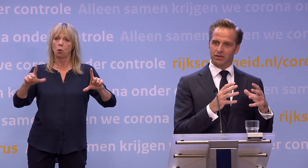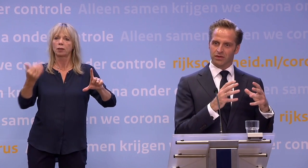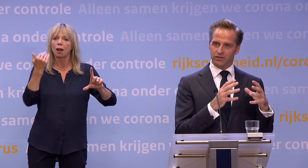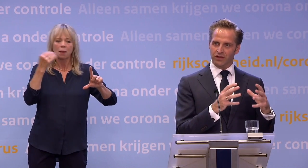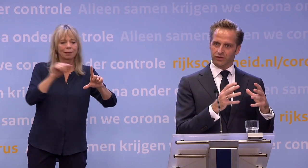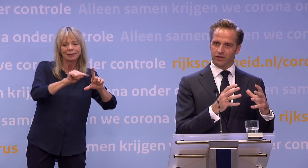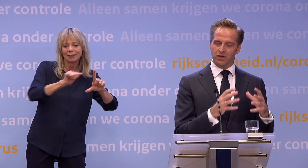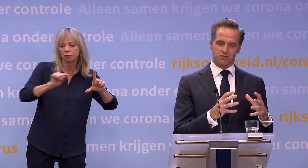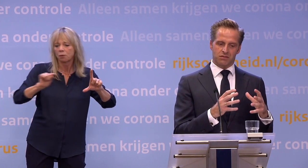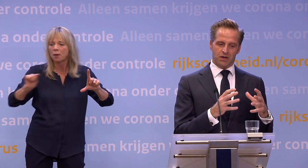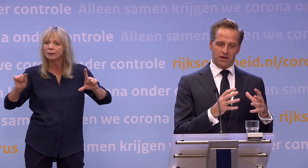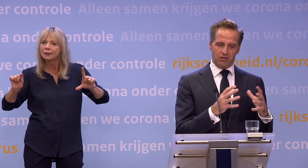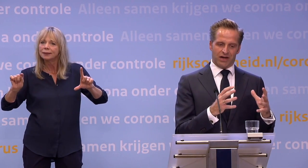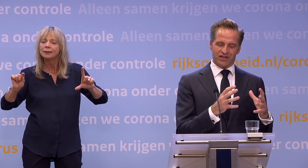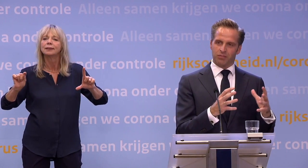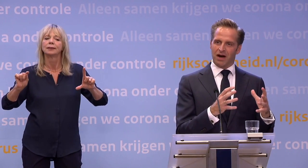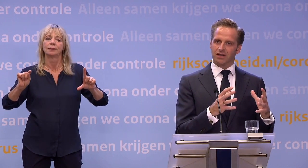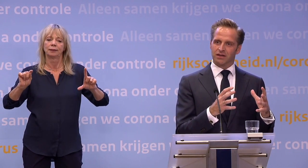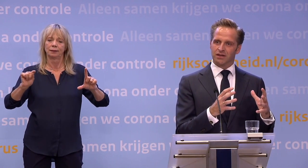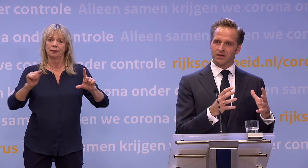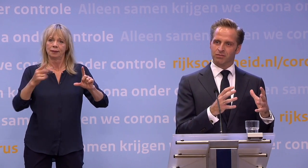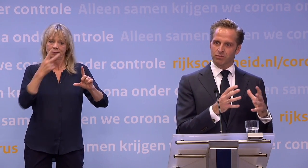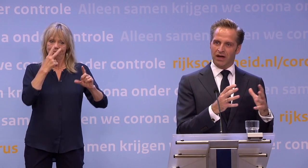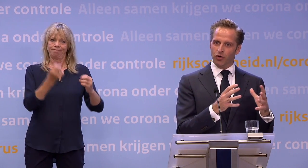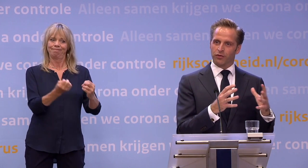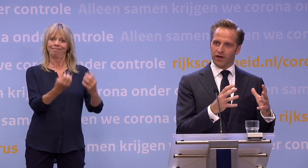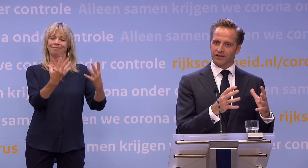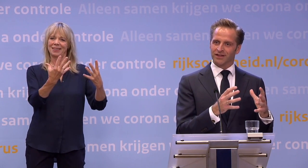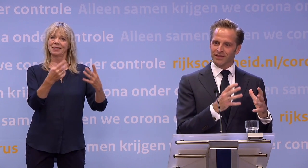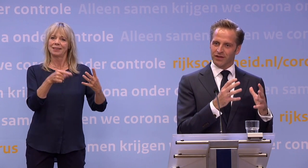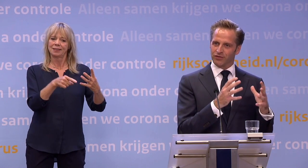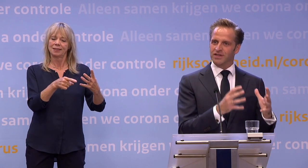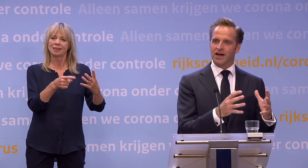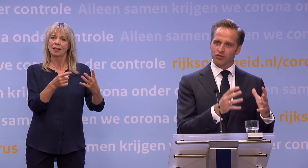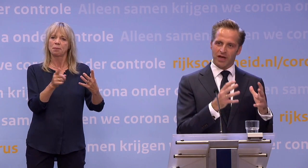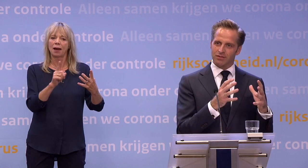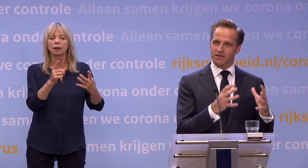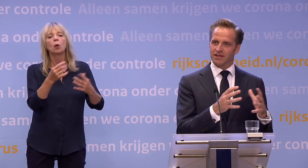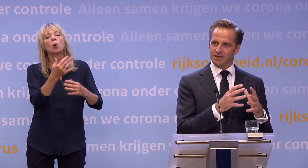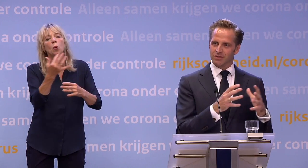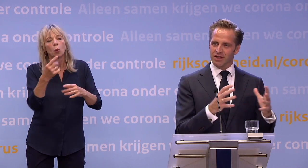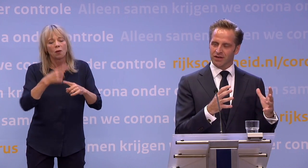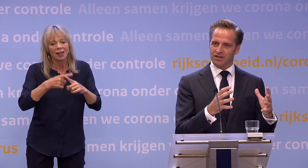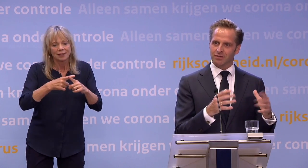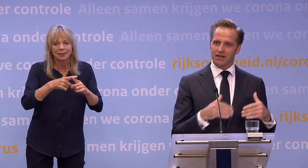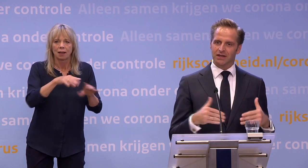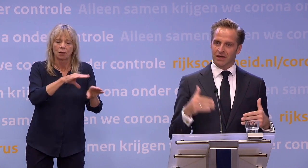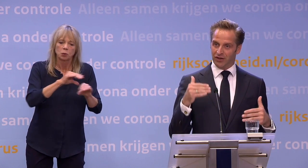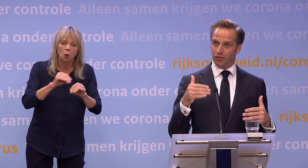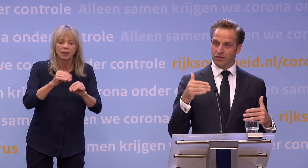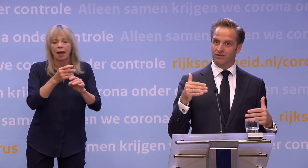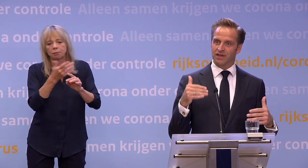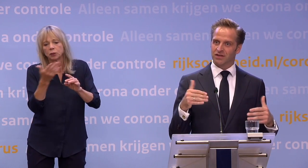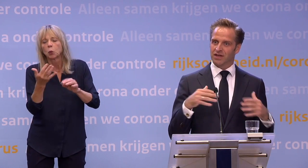erop. Deels heel erg zichtbaar aan de oppervlakte. Het aantal ziekenhuisopnames, et cetera, dat is allemaal heel erg zichtbaar.